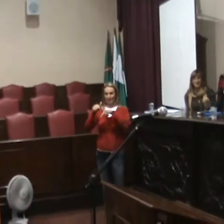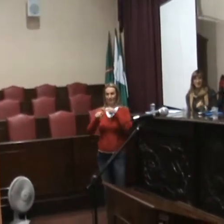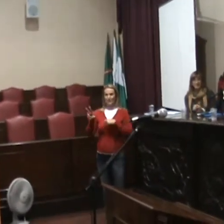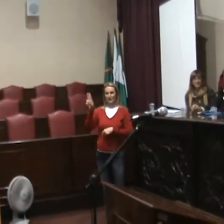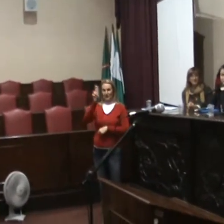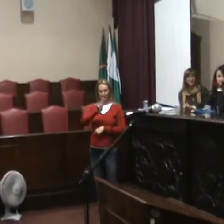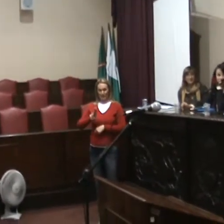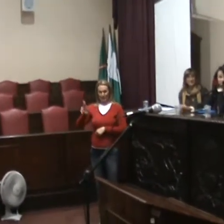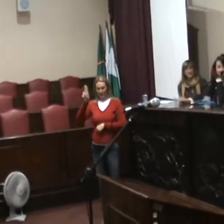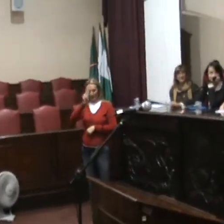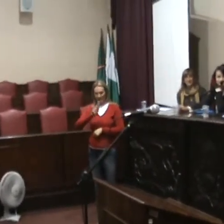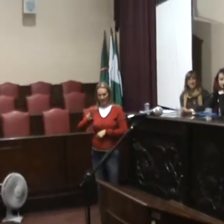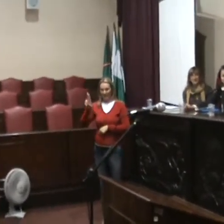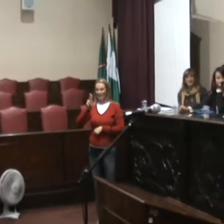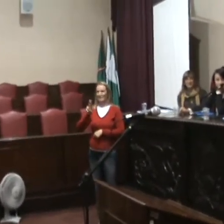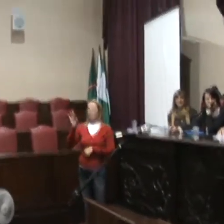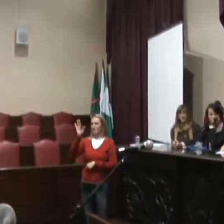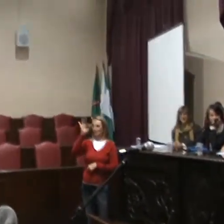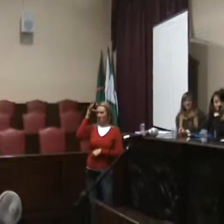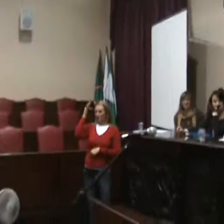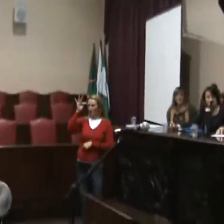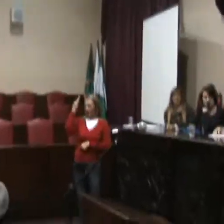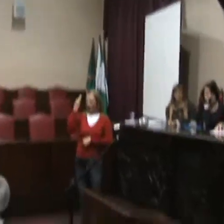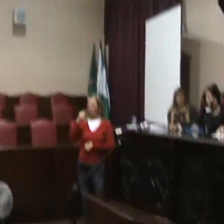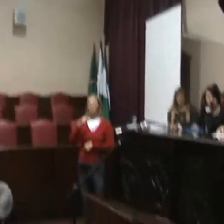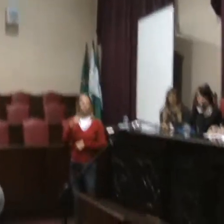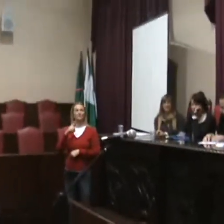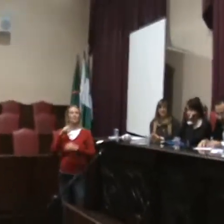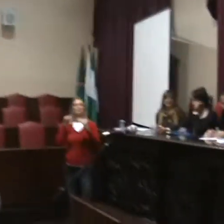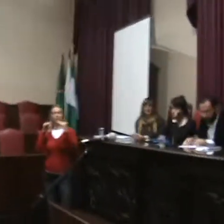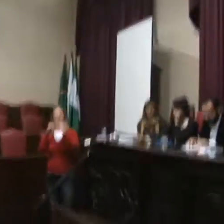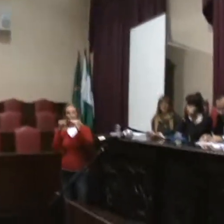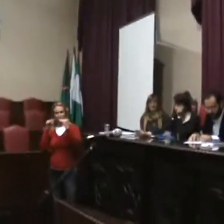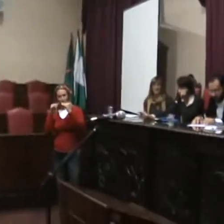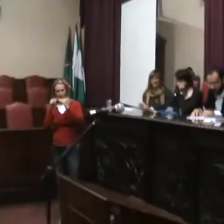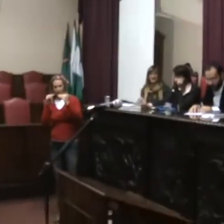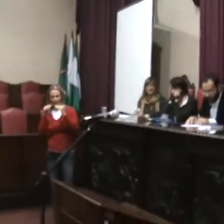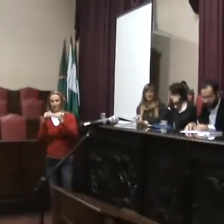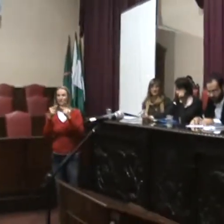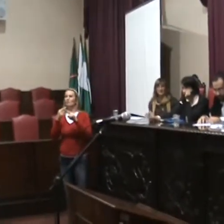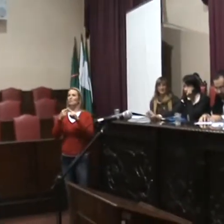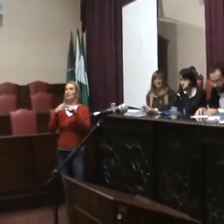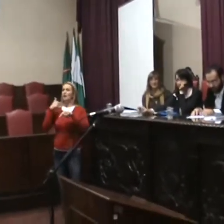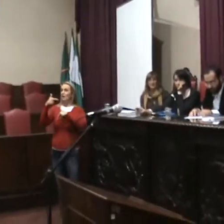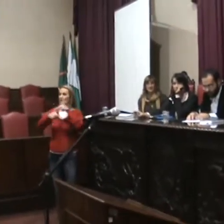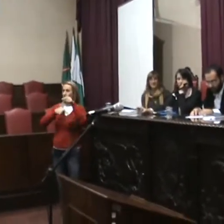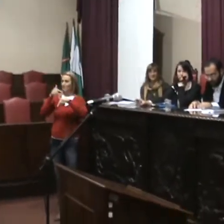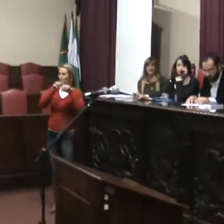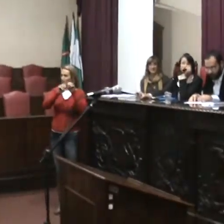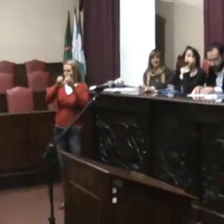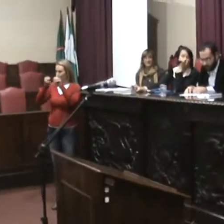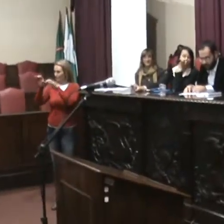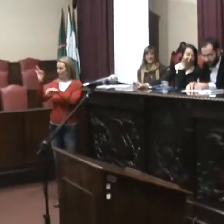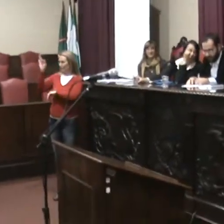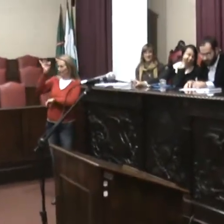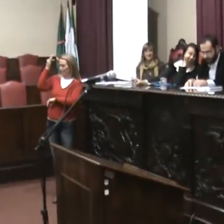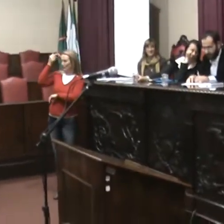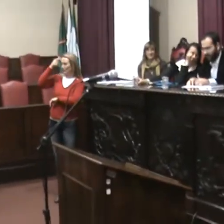há comporto, compatuo, trabalho no ensino superior, temos alunos surdos dentro da sala